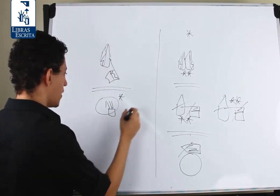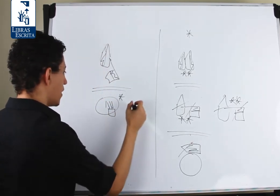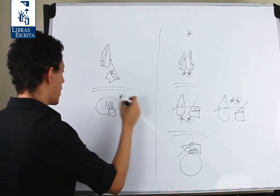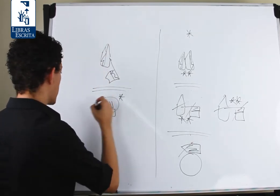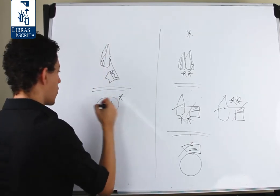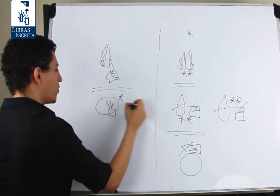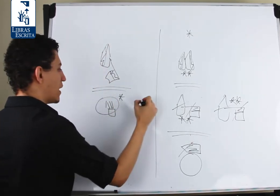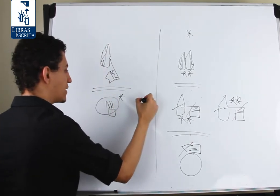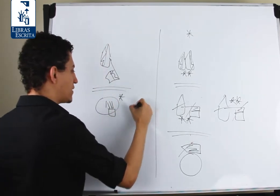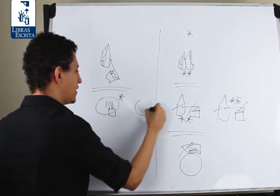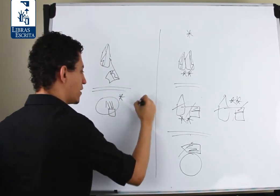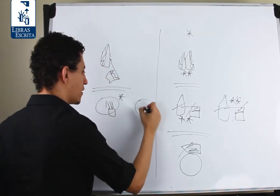como assim,